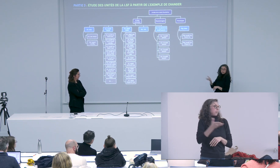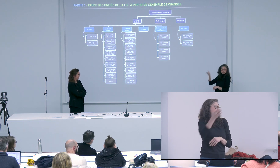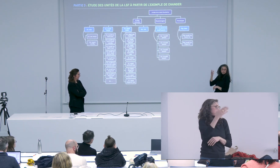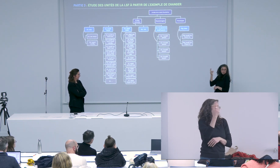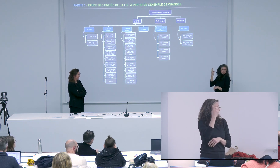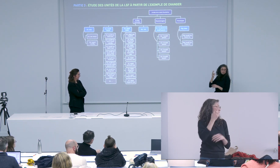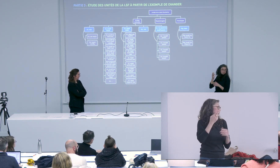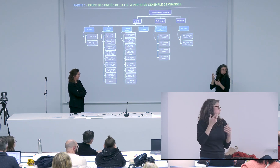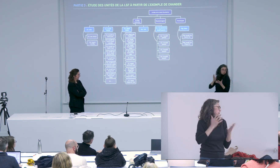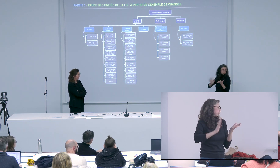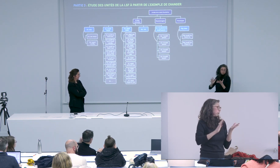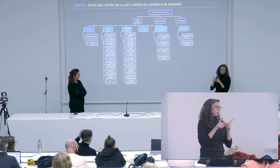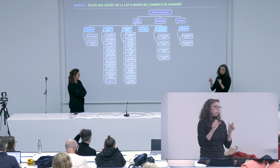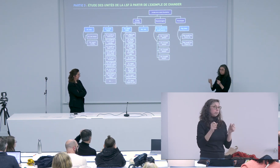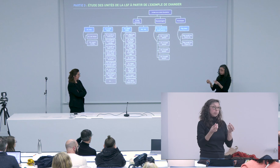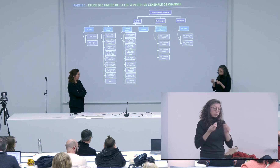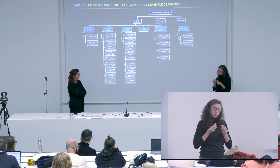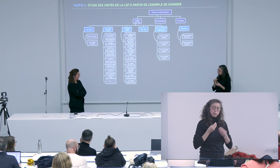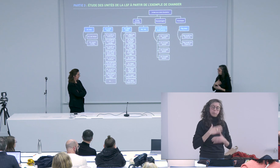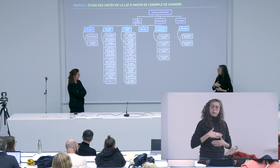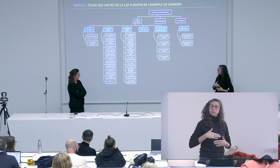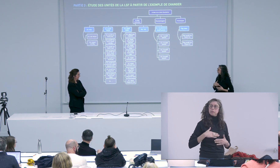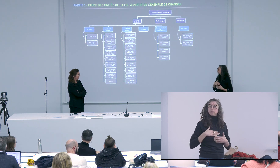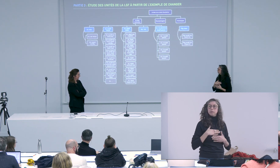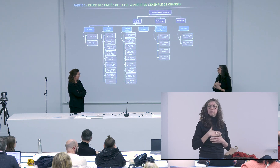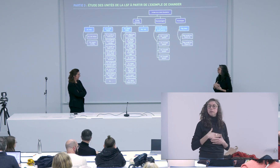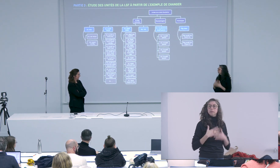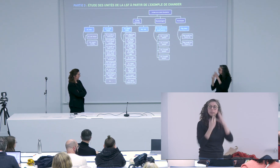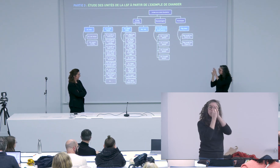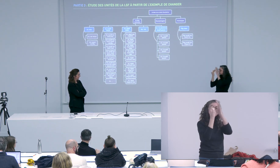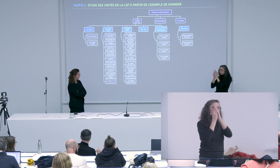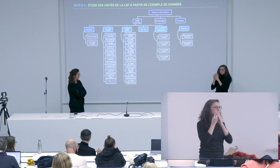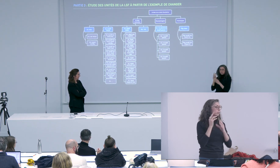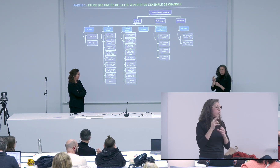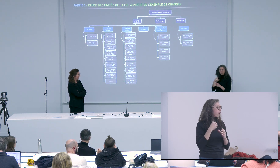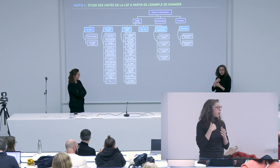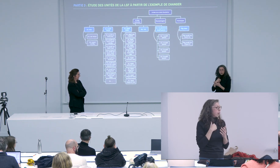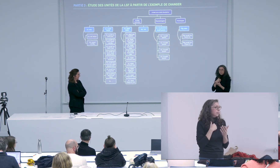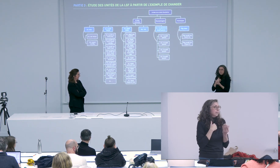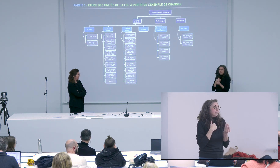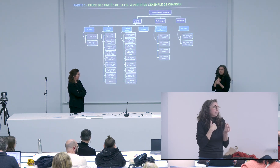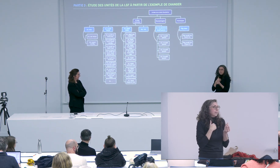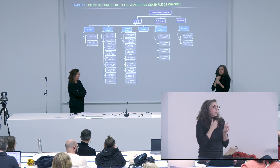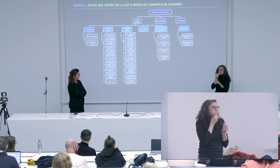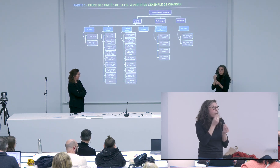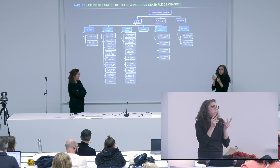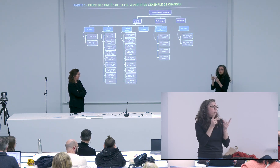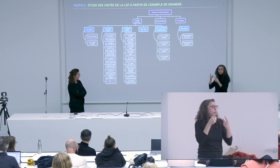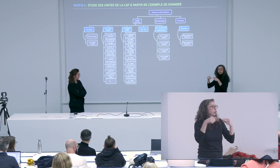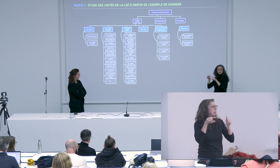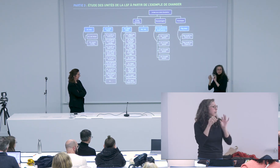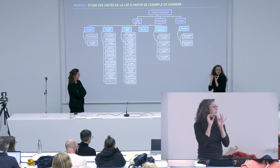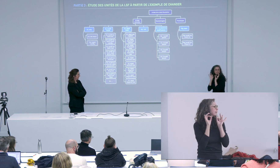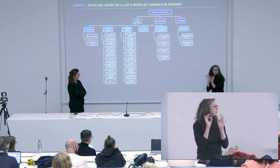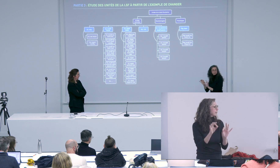mis dans ces lectures et ça m'a vraiment vraiment donné beaucoup de satisfaction d'enrichir mes connaissances